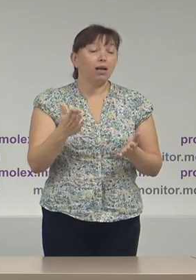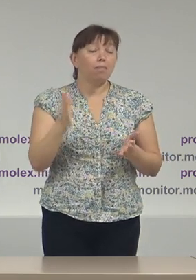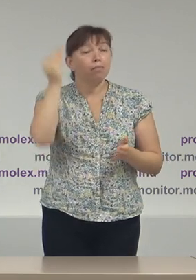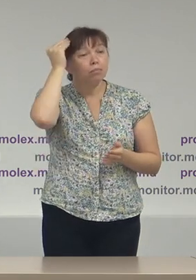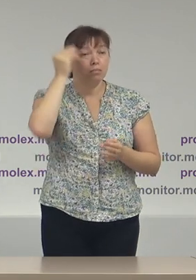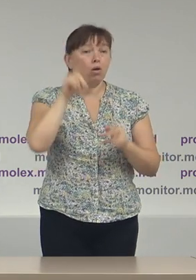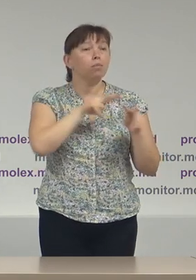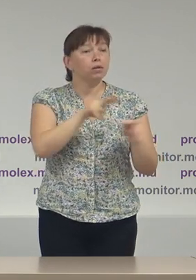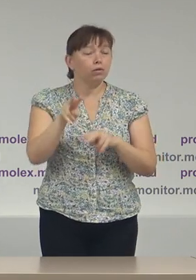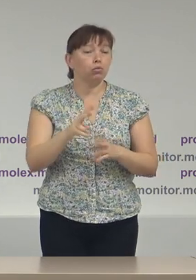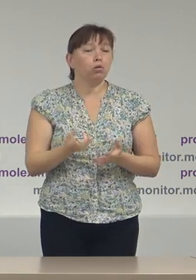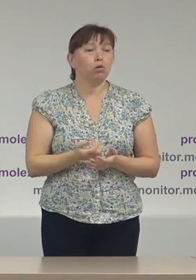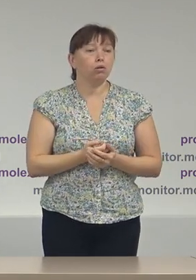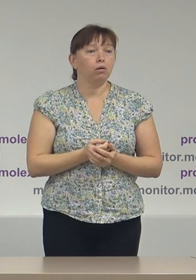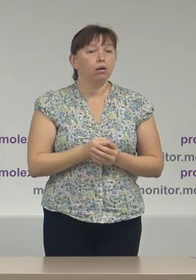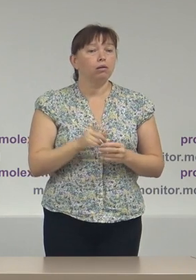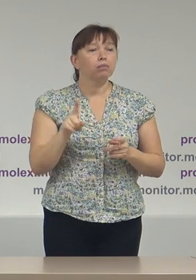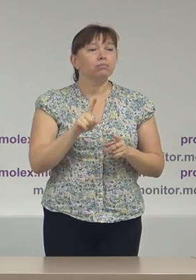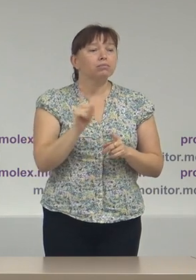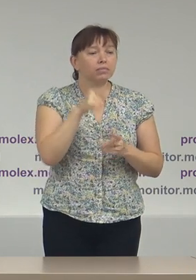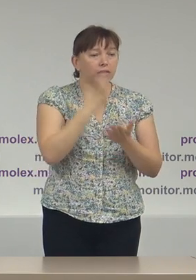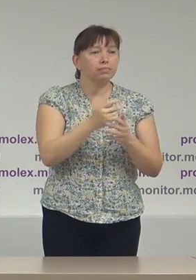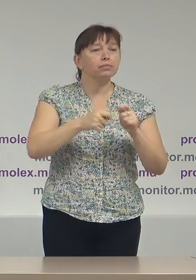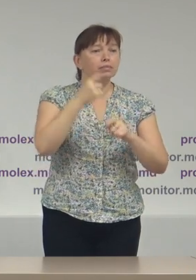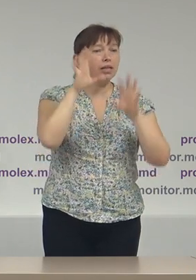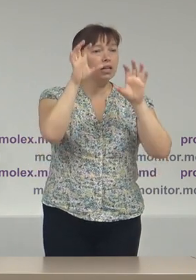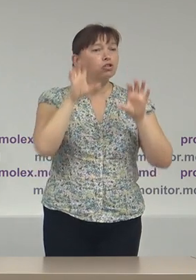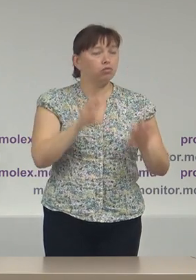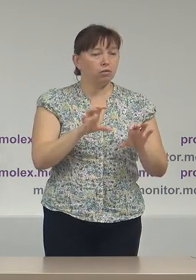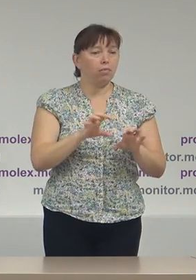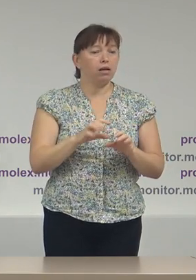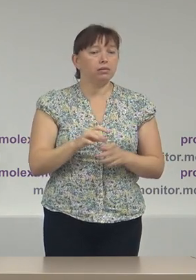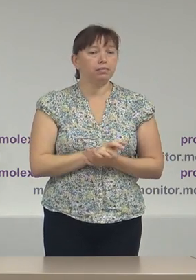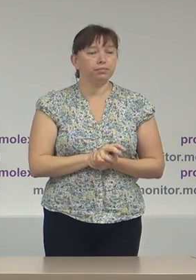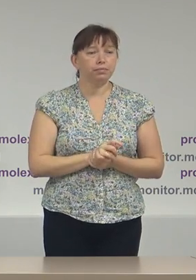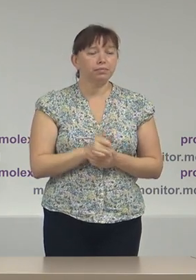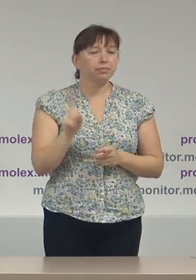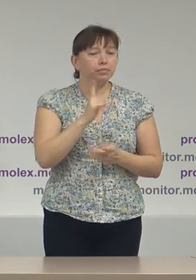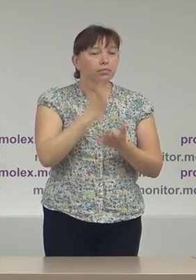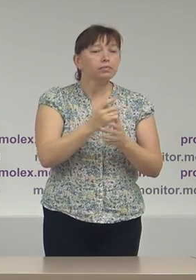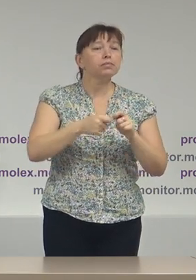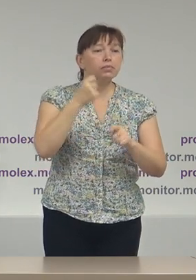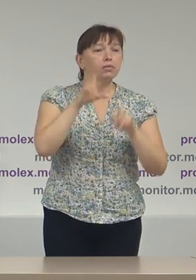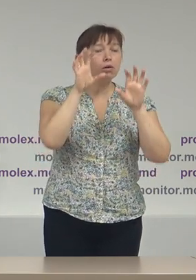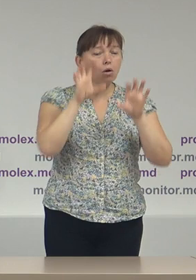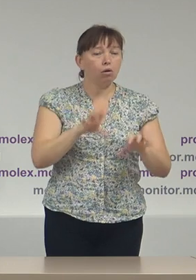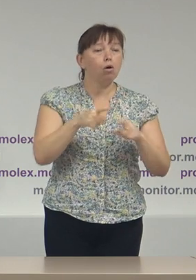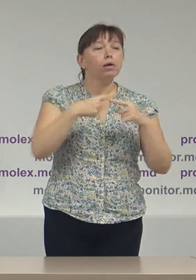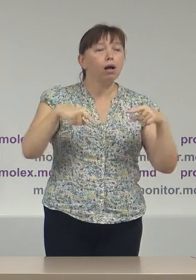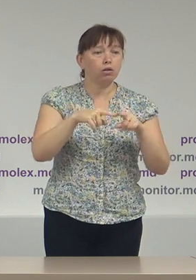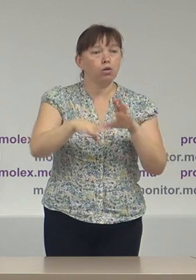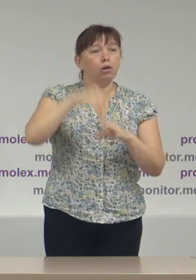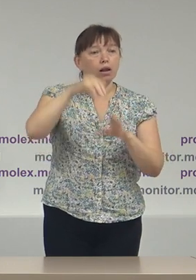cumva legitimate prin anumite hotărâri sau decizii ale organelor electorale.